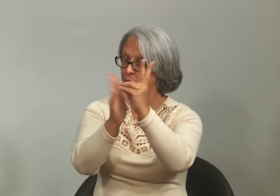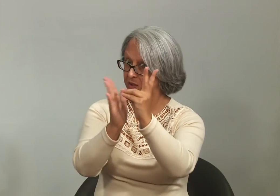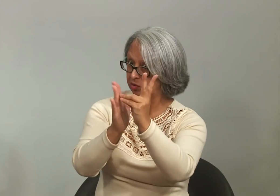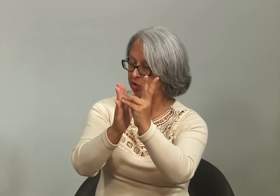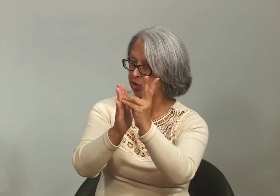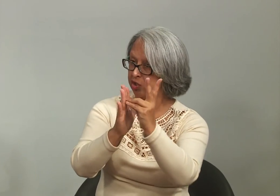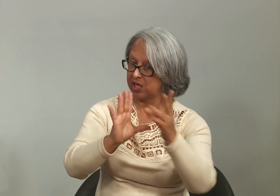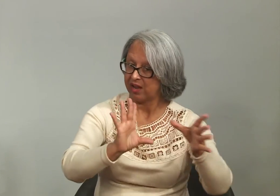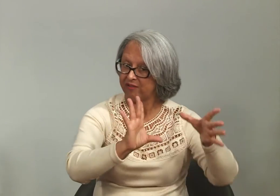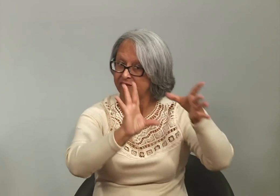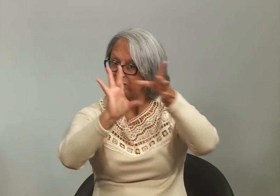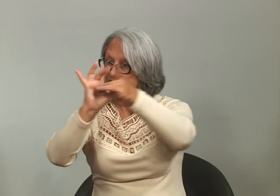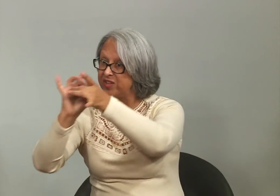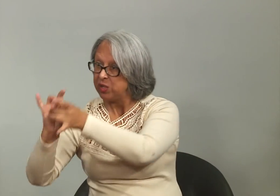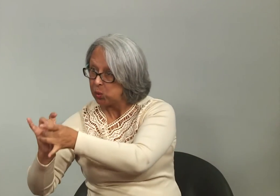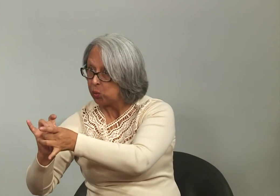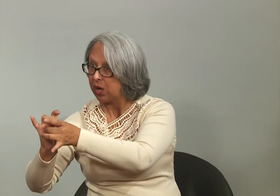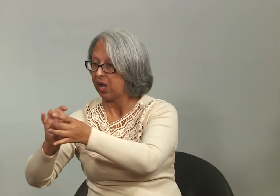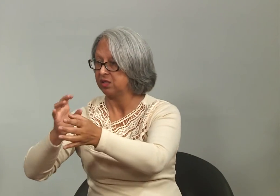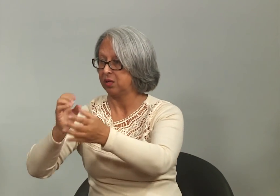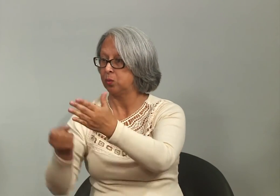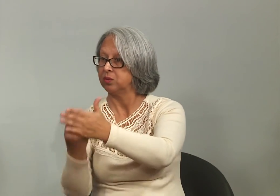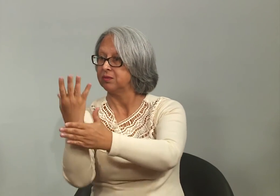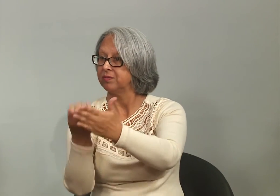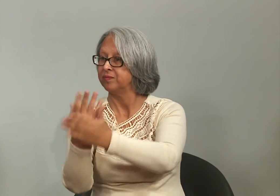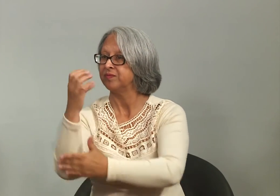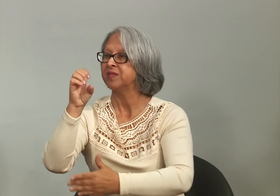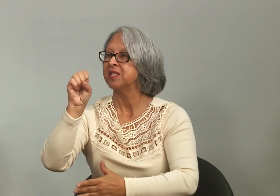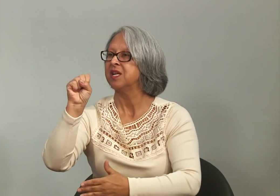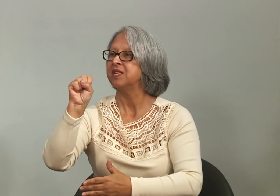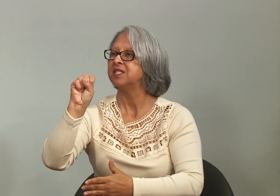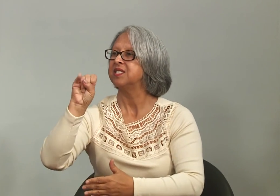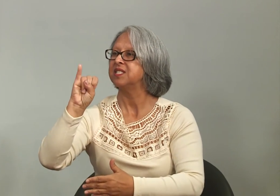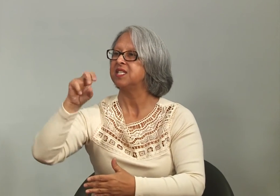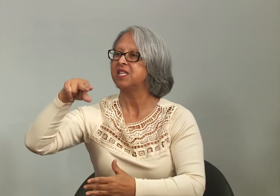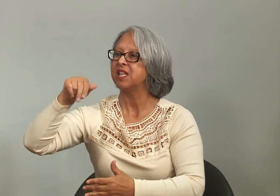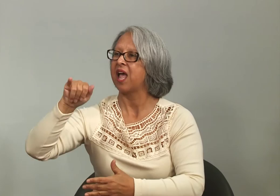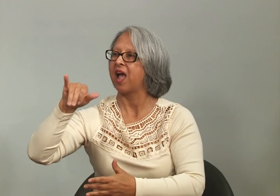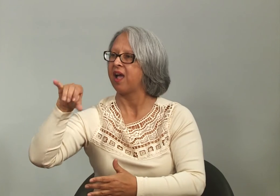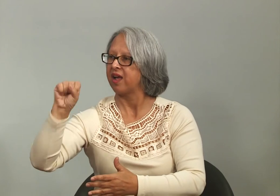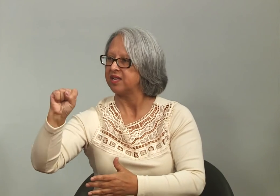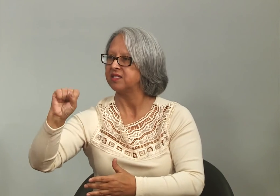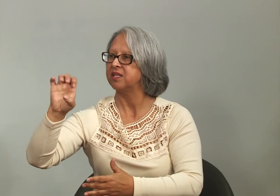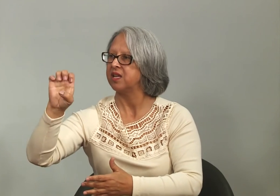mas a cultura indígena tem que estar vinculada aos